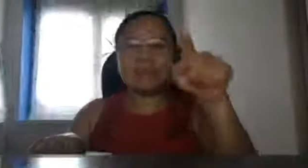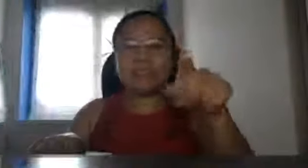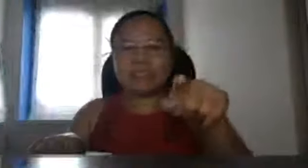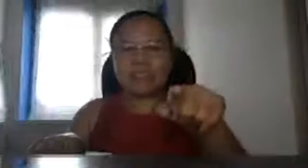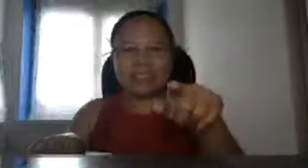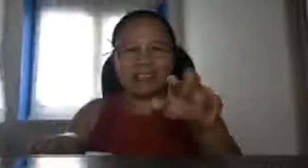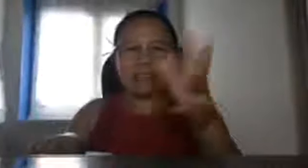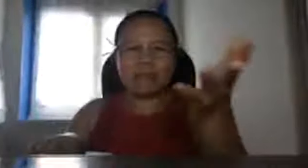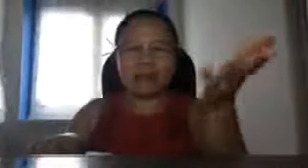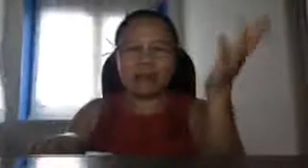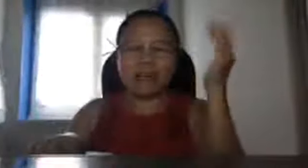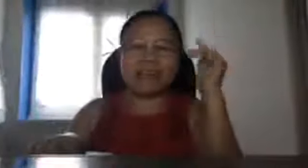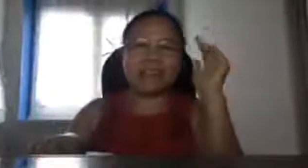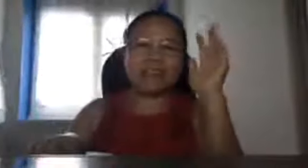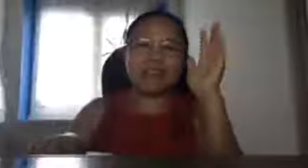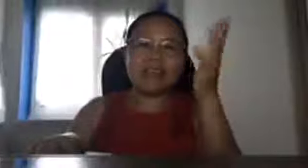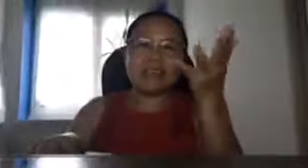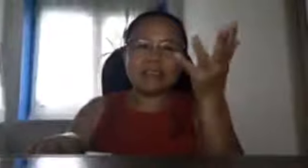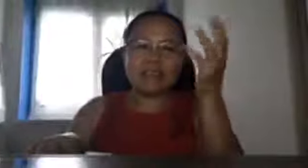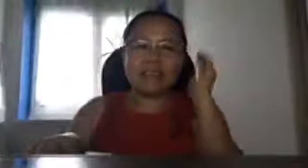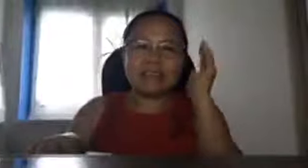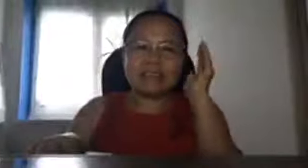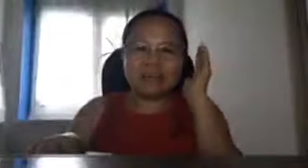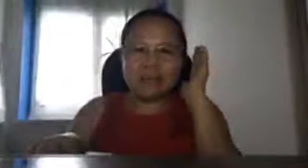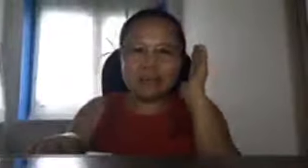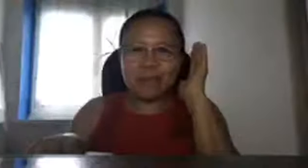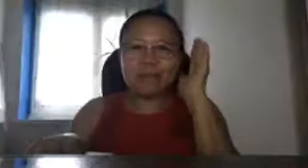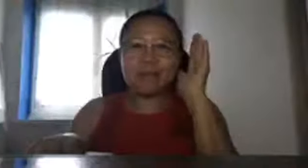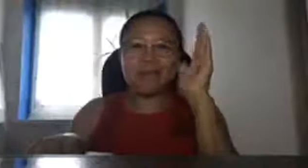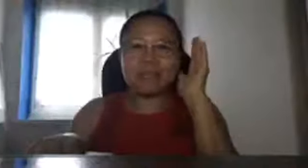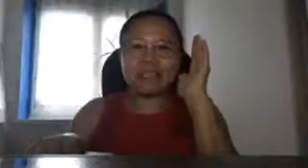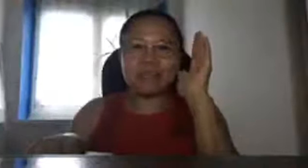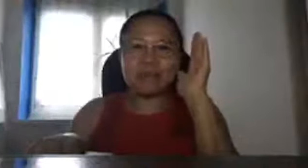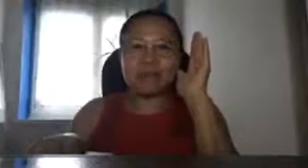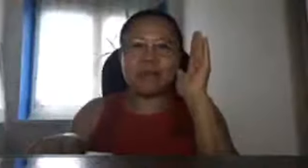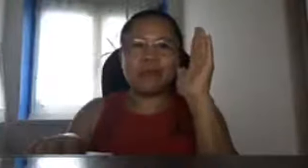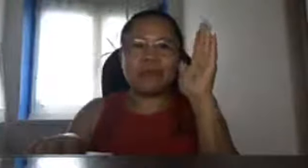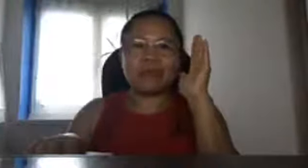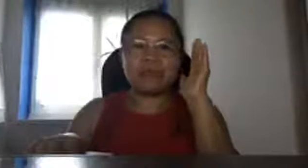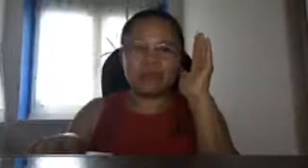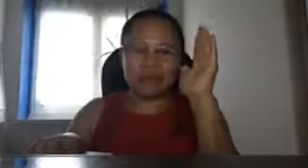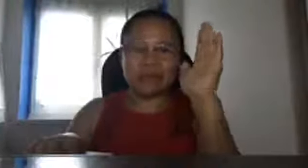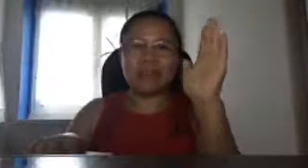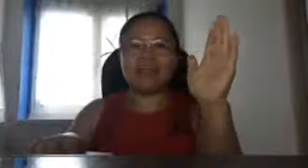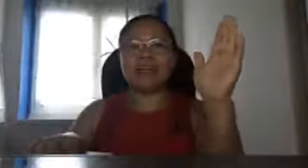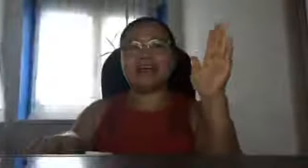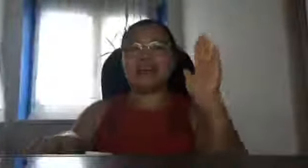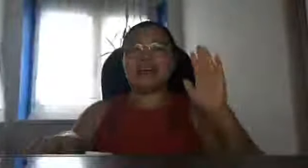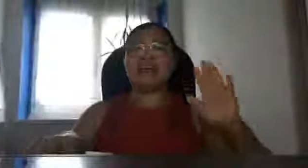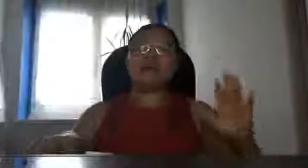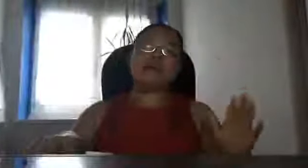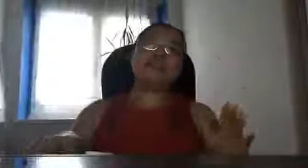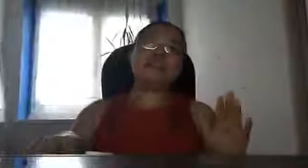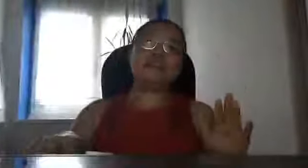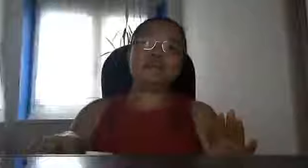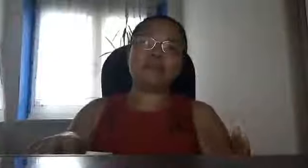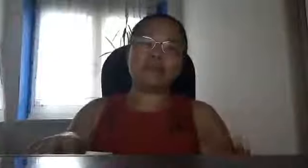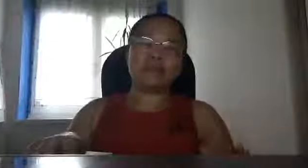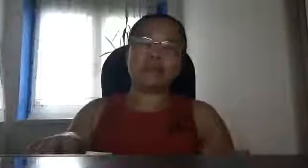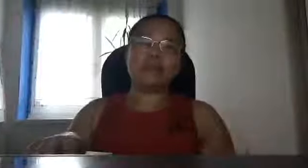po tinid ang inyong mga pangalan nasabi kasi po importante po para sa Pilipinas ang live video pong ito